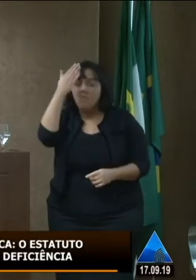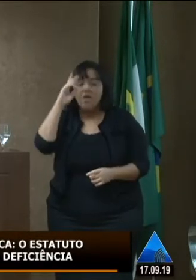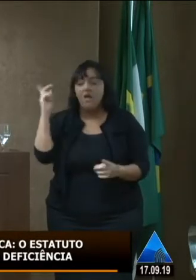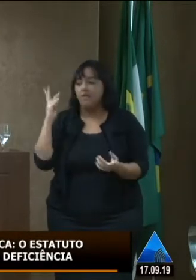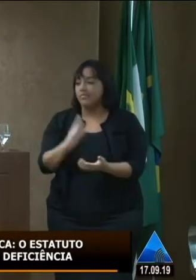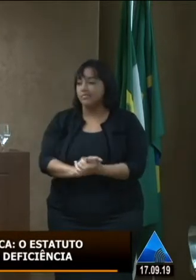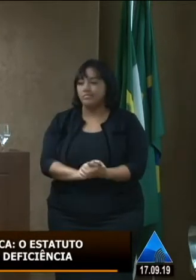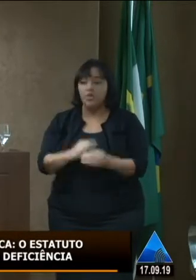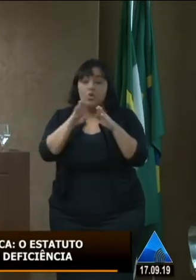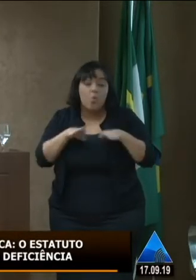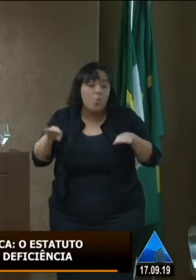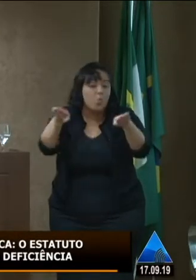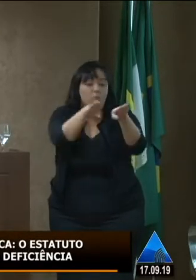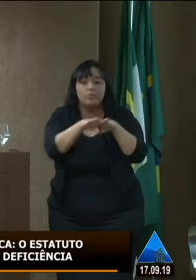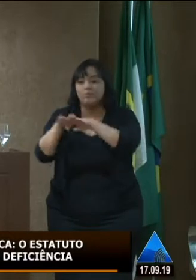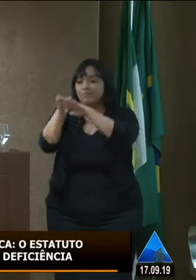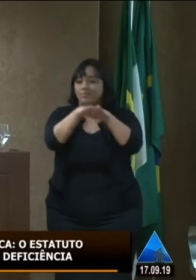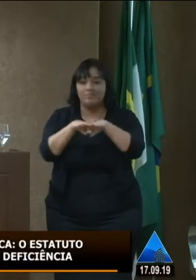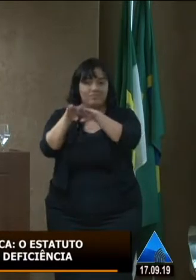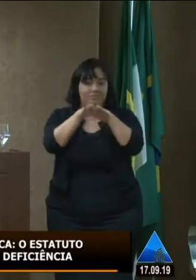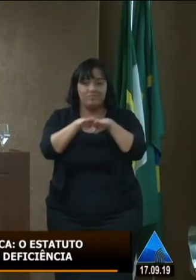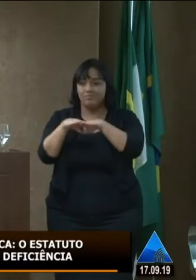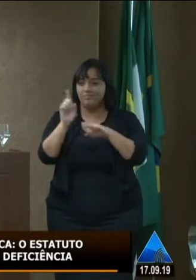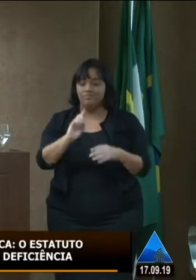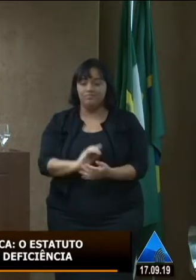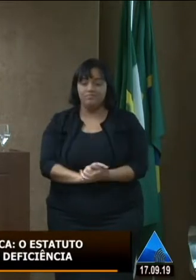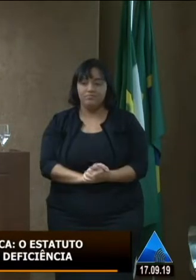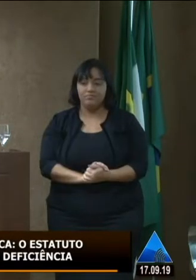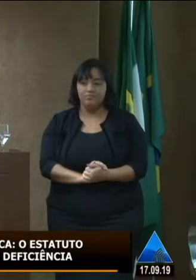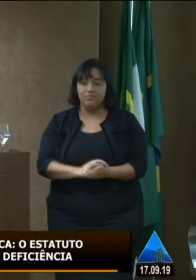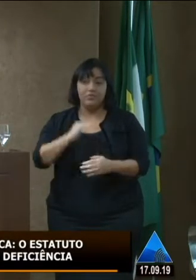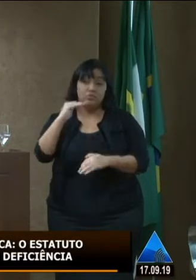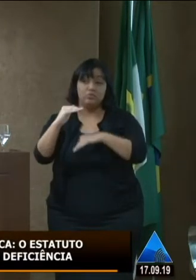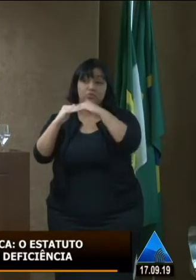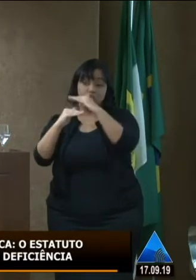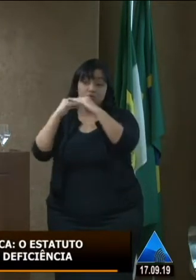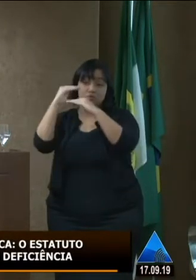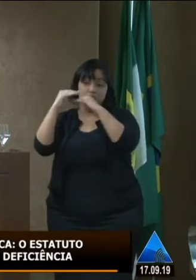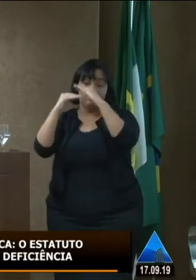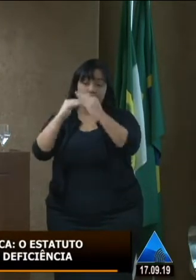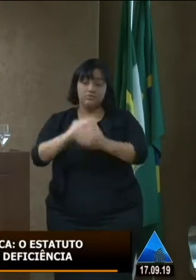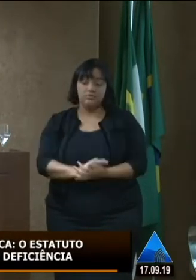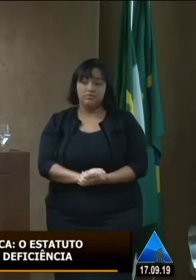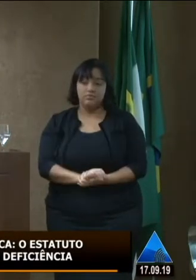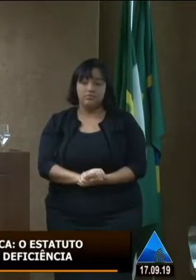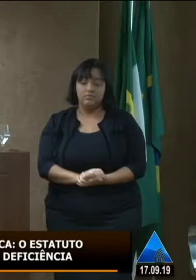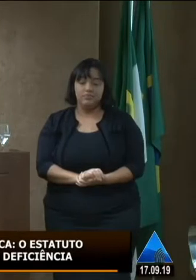parceiro como companheiro de jornada de luta e de construção das redes de sobrevivência